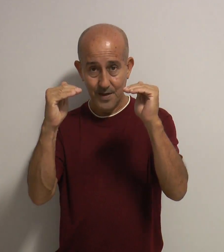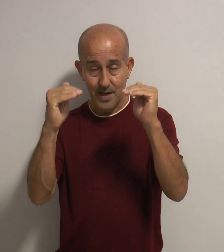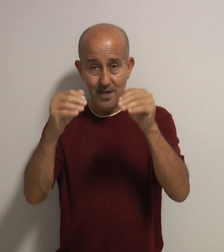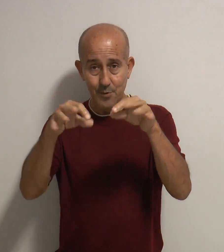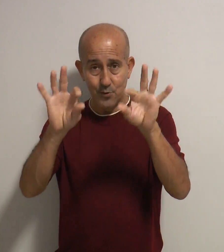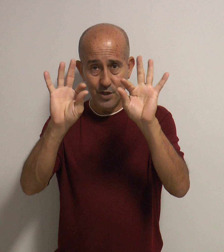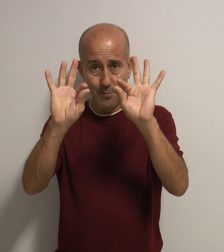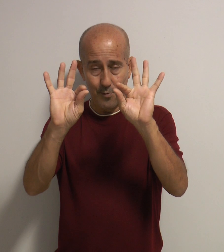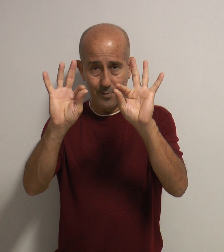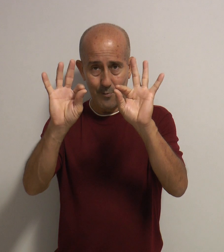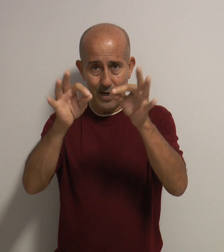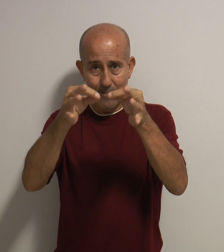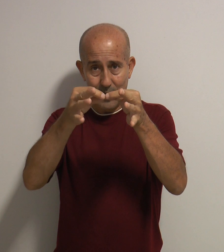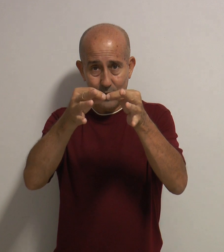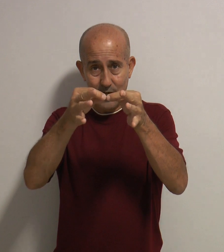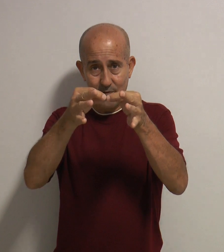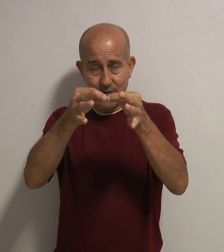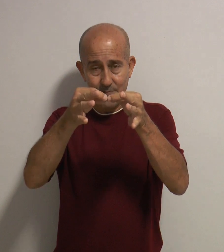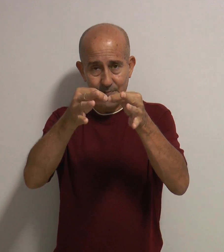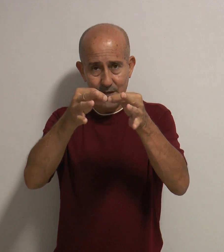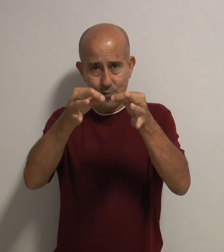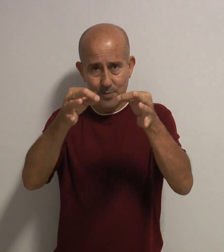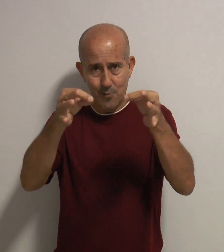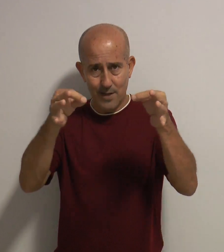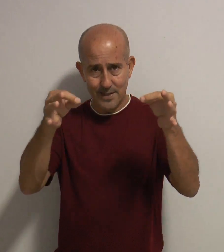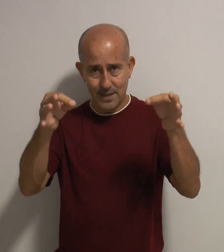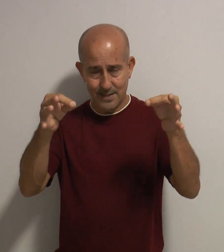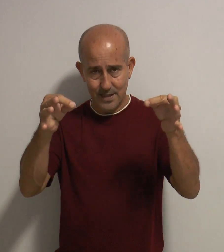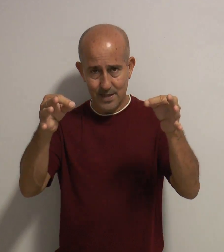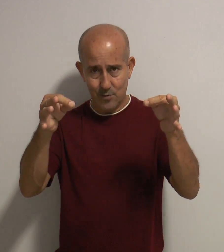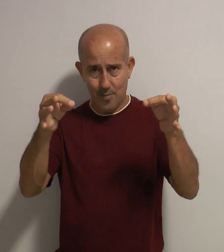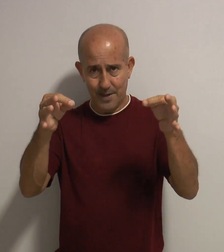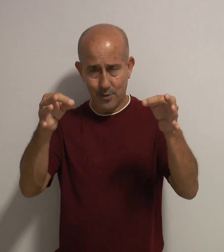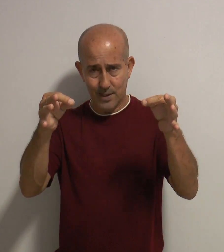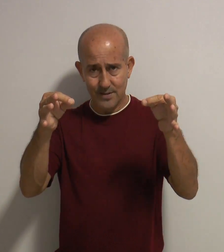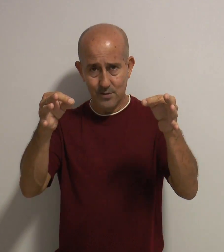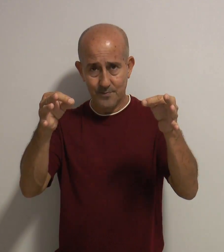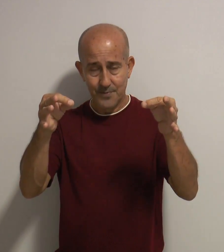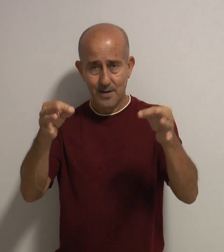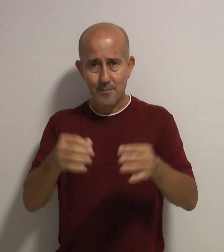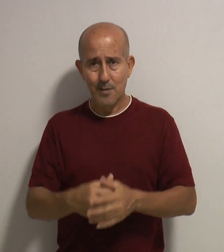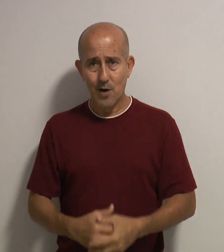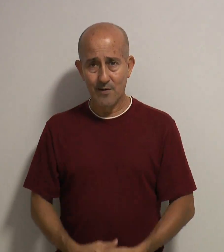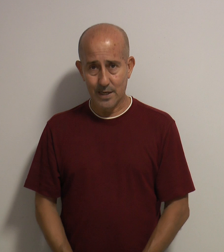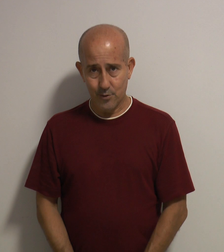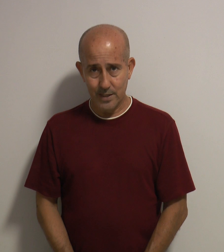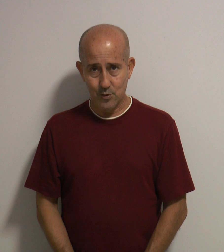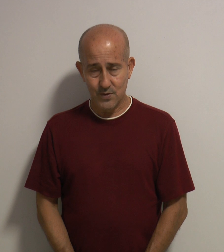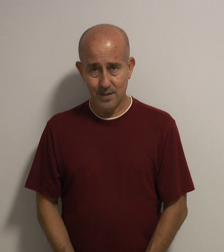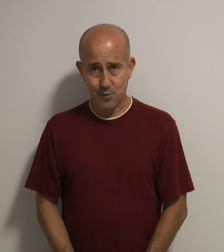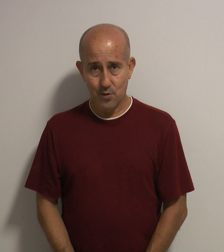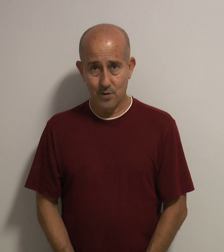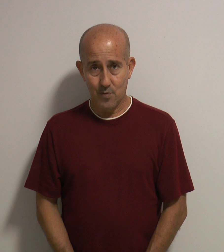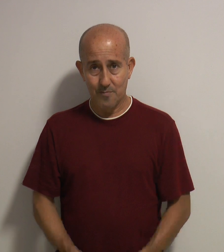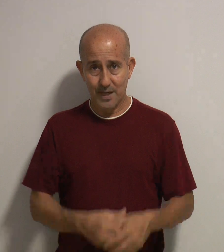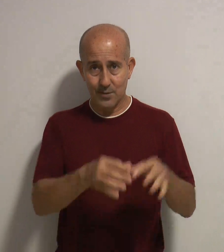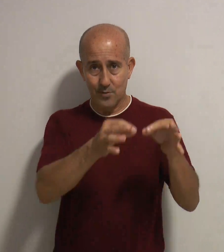Y por último volvemos a las manos en F y volvemos a hacer la seña como para oración. Vamos a ver ahora el concepto completo.